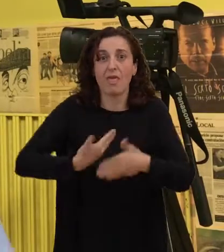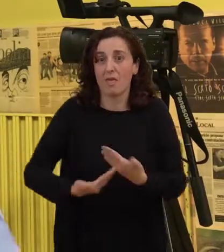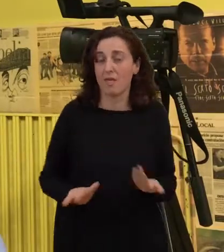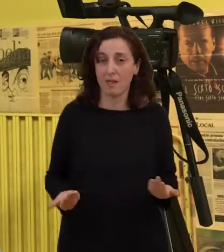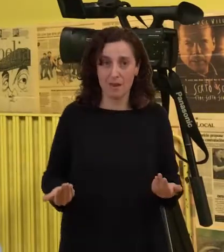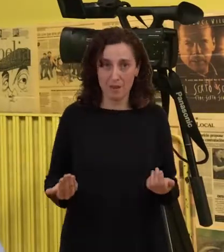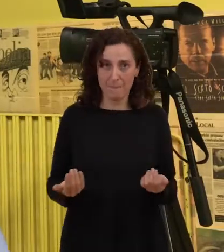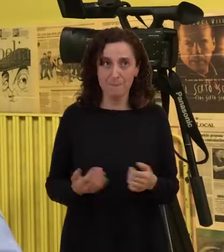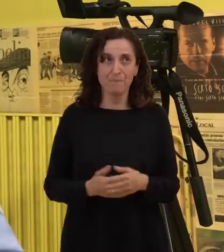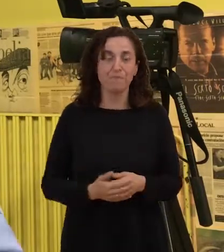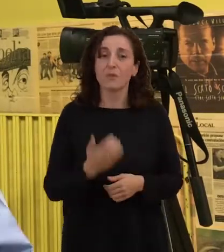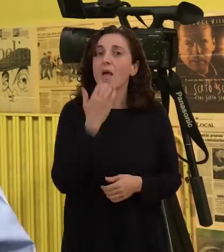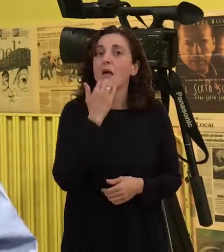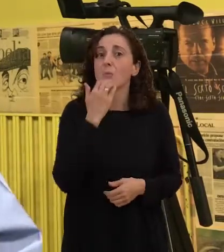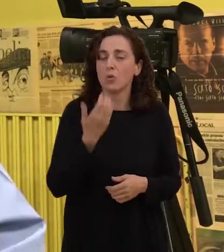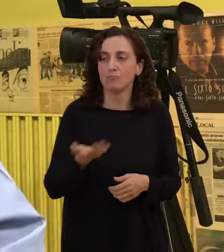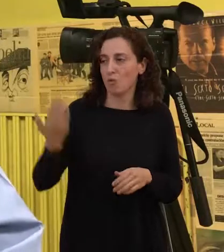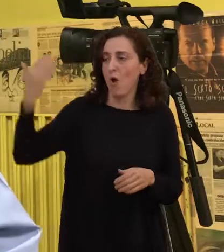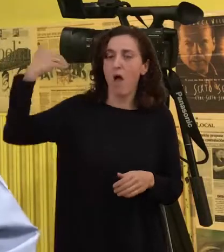un exemplo eu antes iba a cualquier